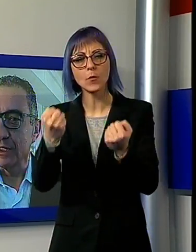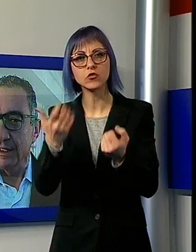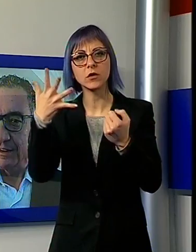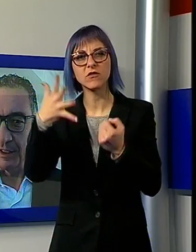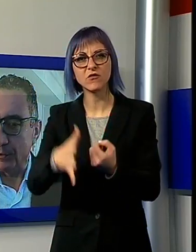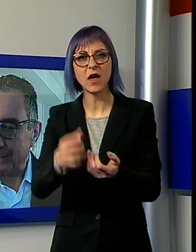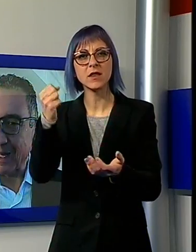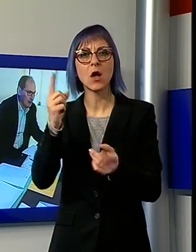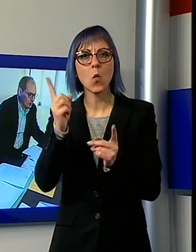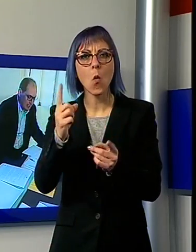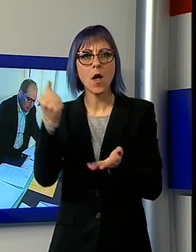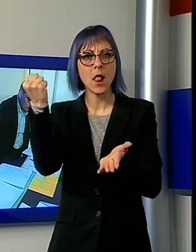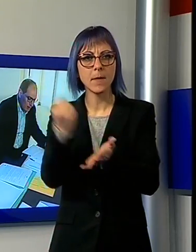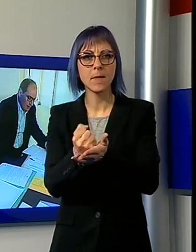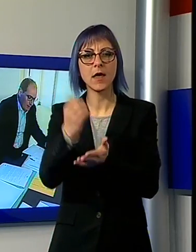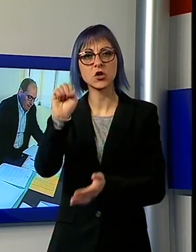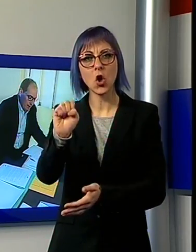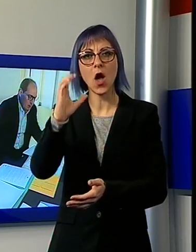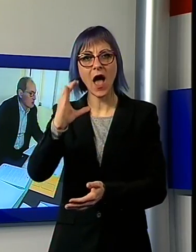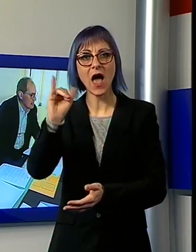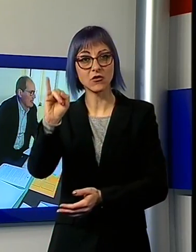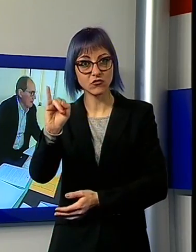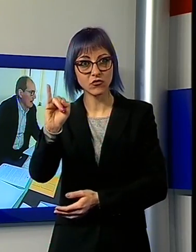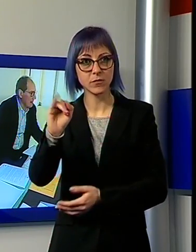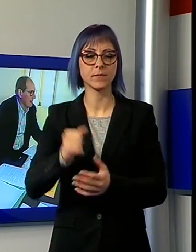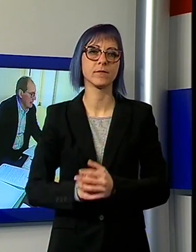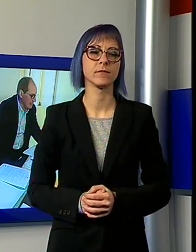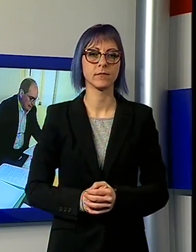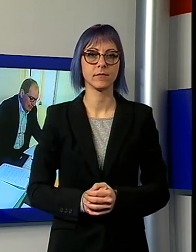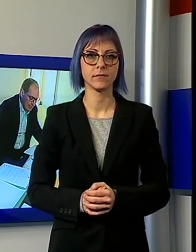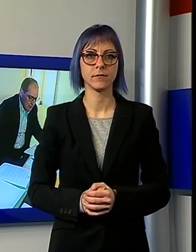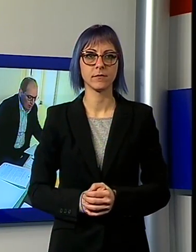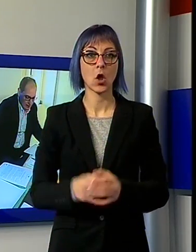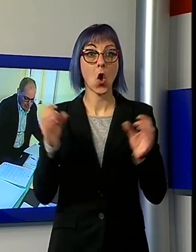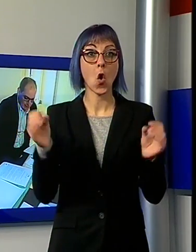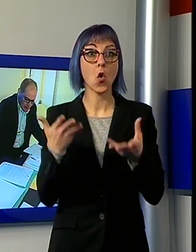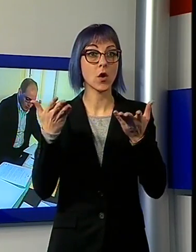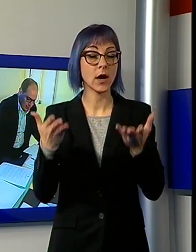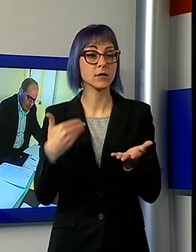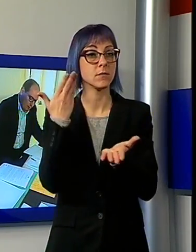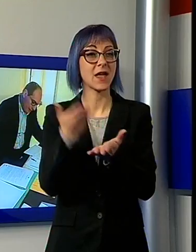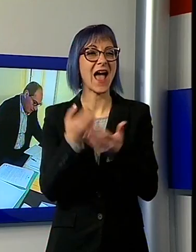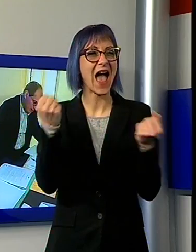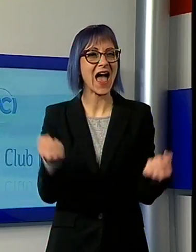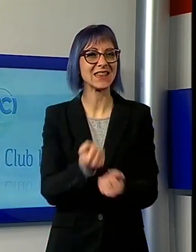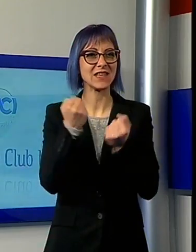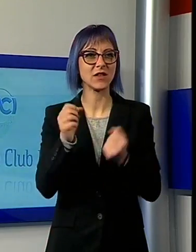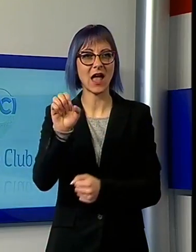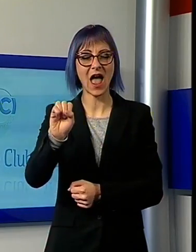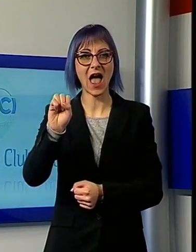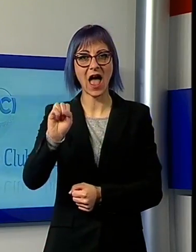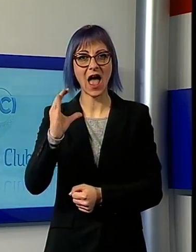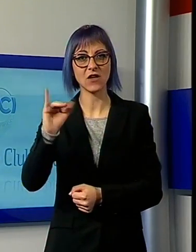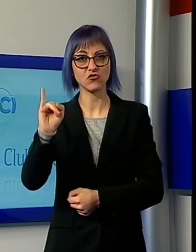ACI, di riportarlo in mezzo alla gente. In questa occasione sono state presentate le attività promosse da ACI,